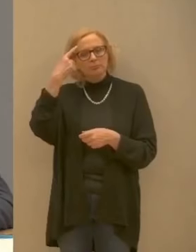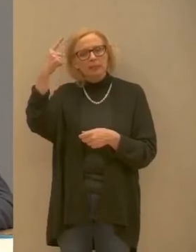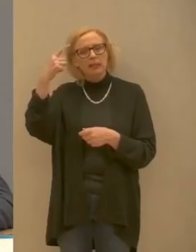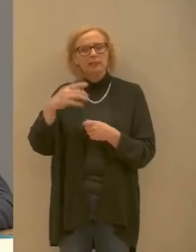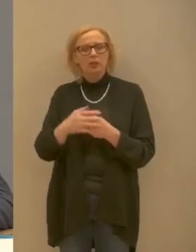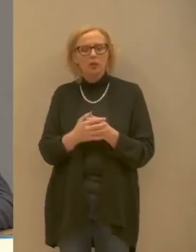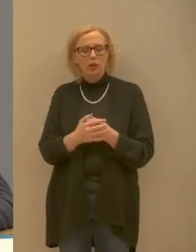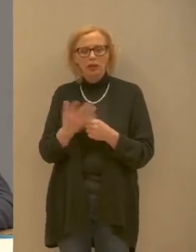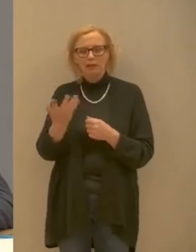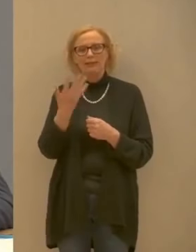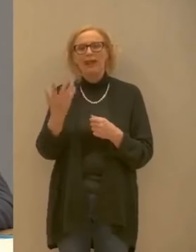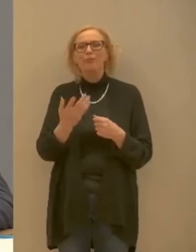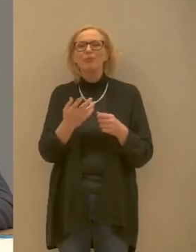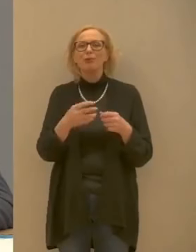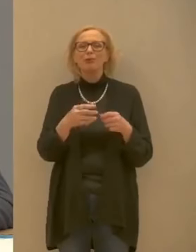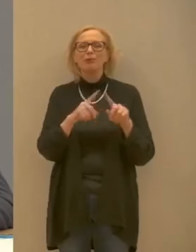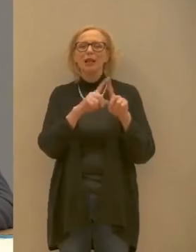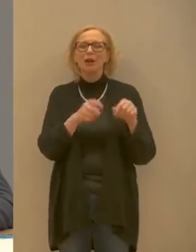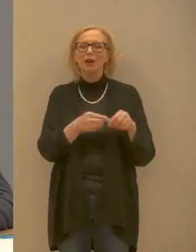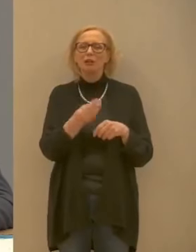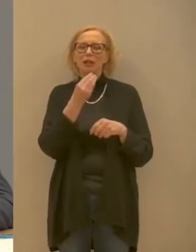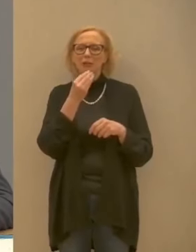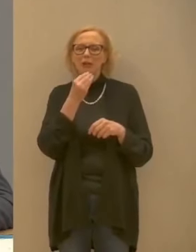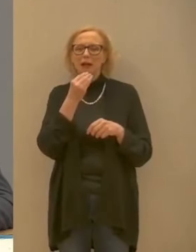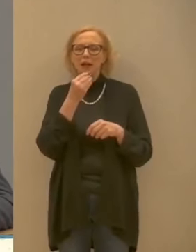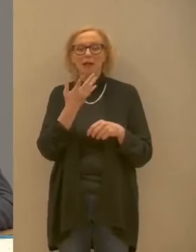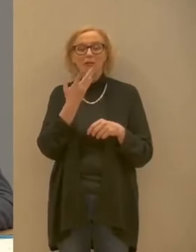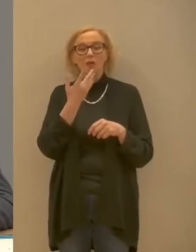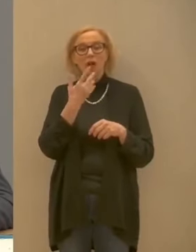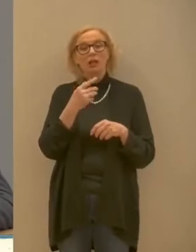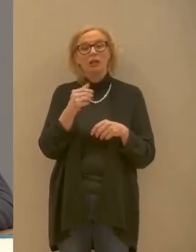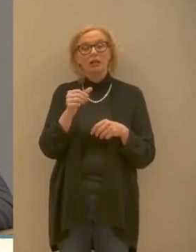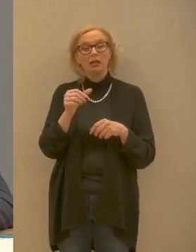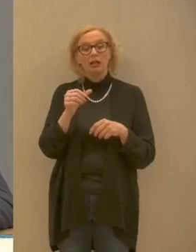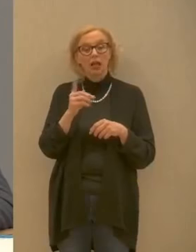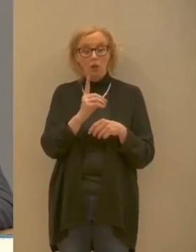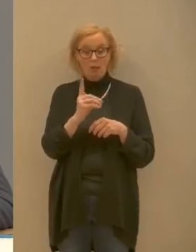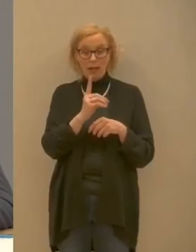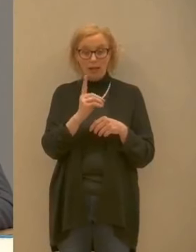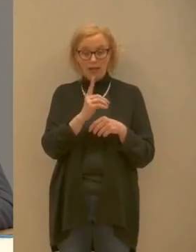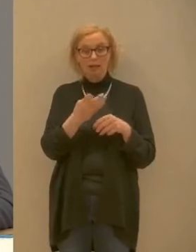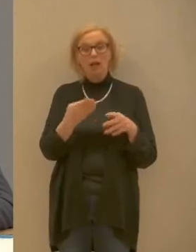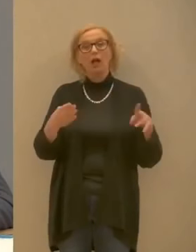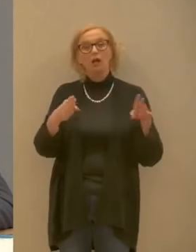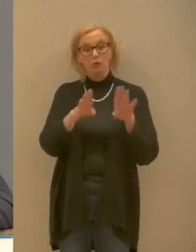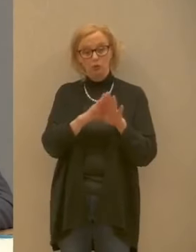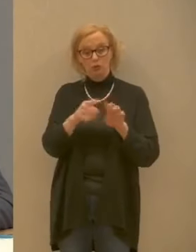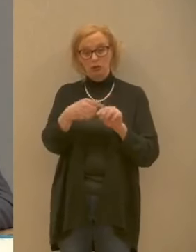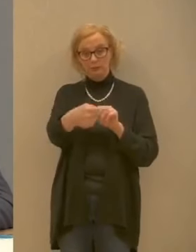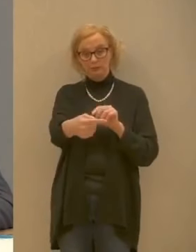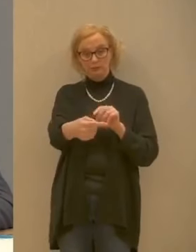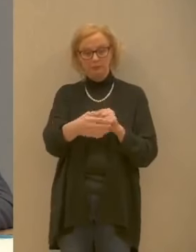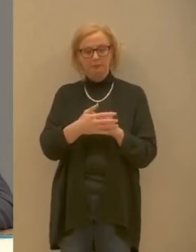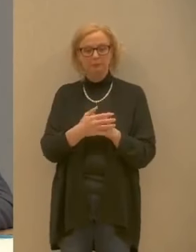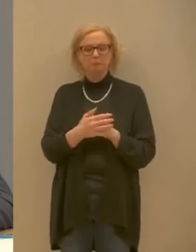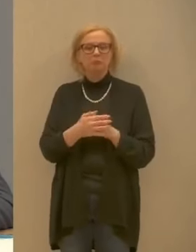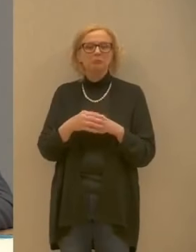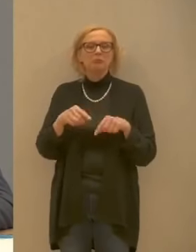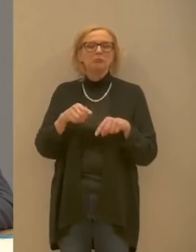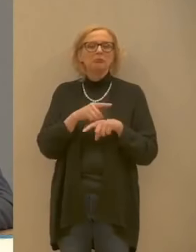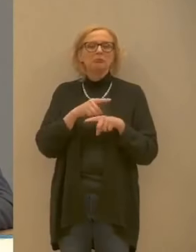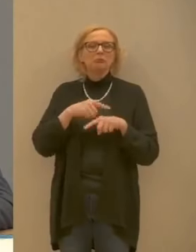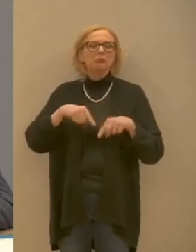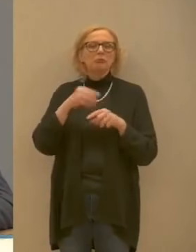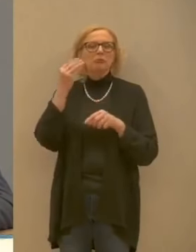negozi alimentari di procedere alla chiusura nei giorni domenicali questi a venire. Riteniamo che questa sia una scelta